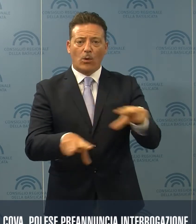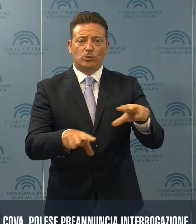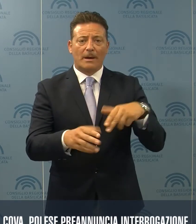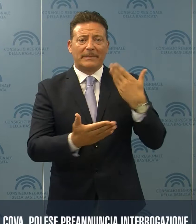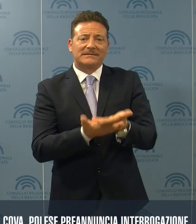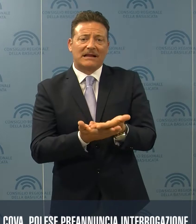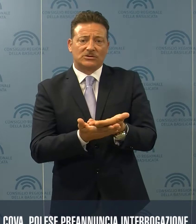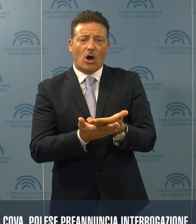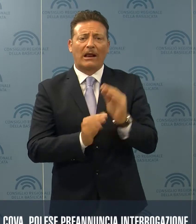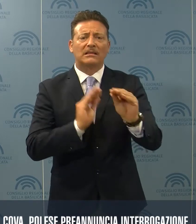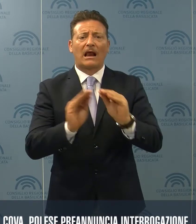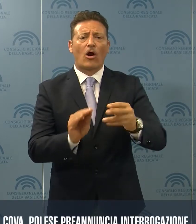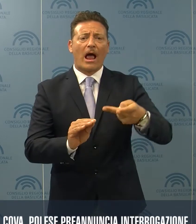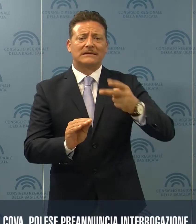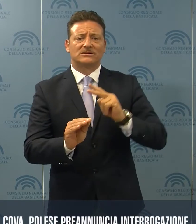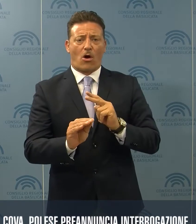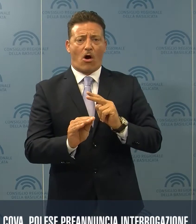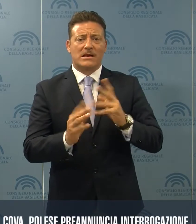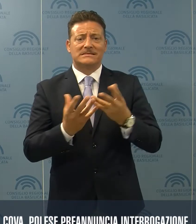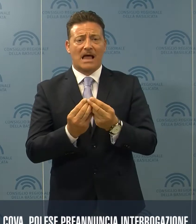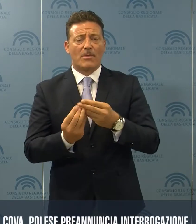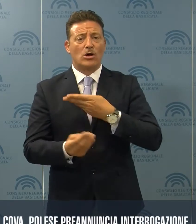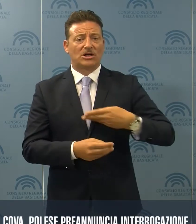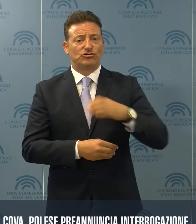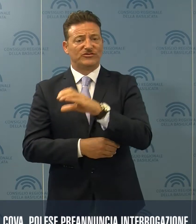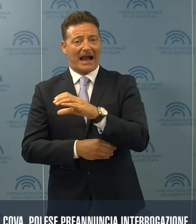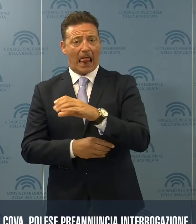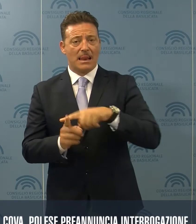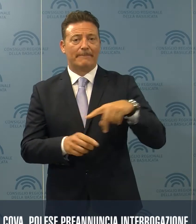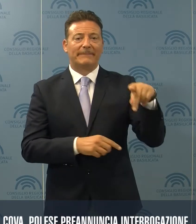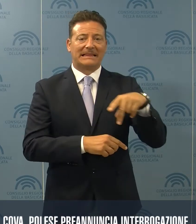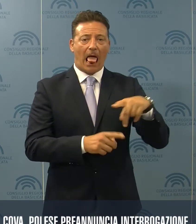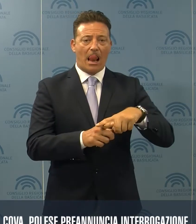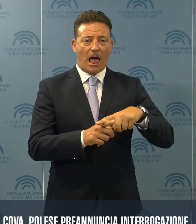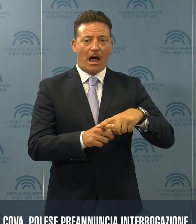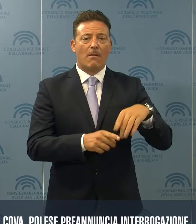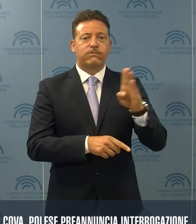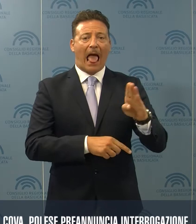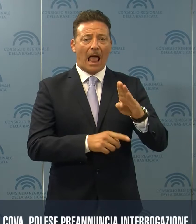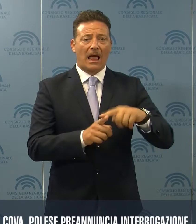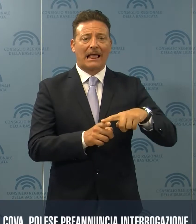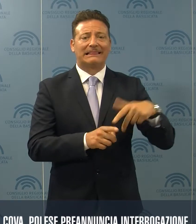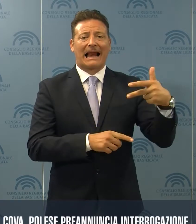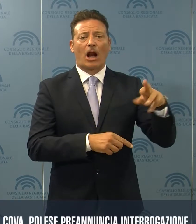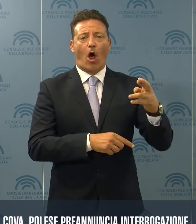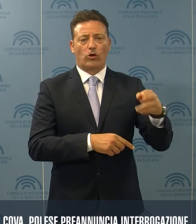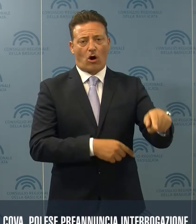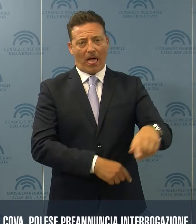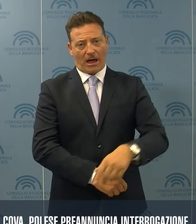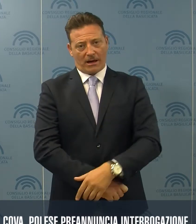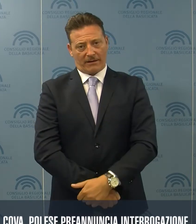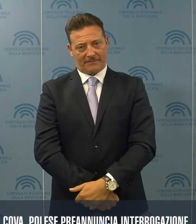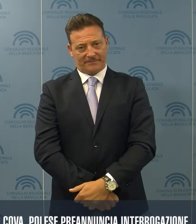presentazione di una interrogazione insieme a Cifarelli, Pittella, Braia e Tre Rotola.